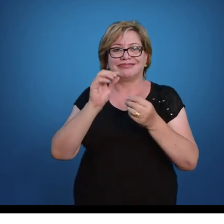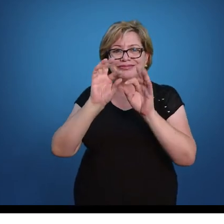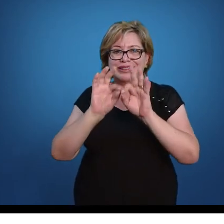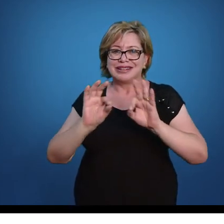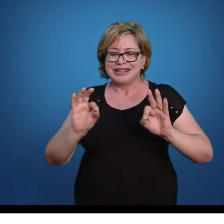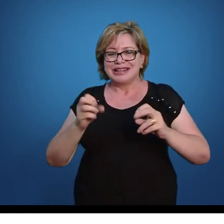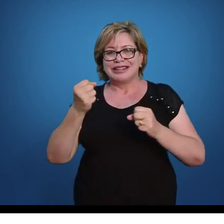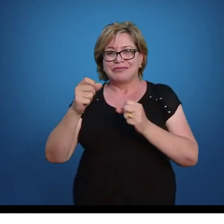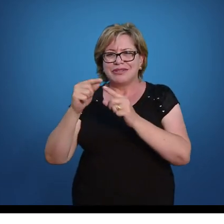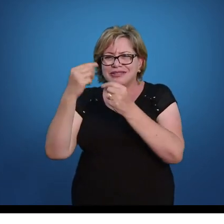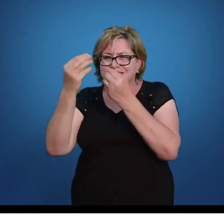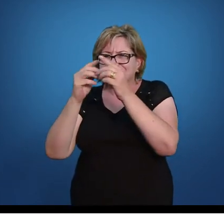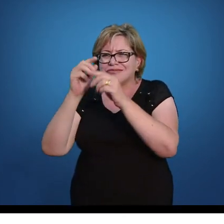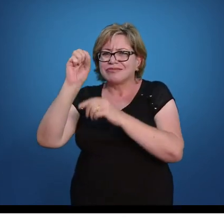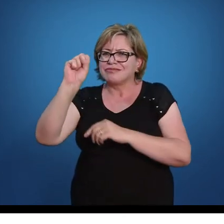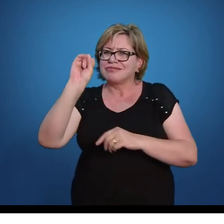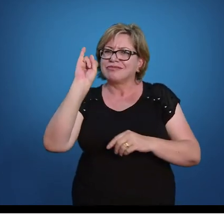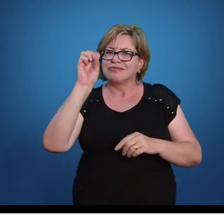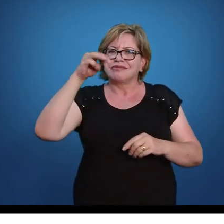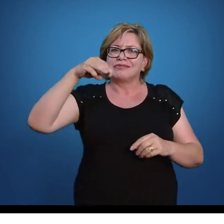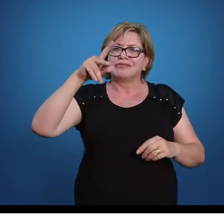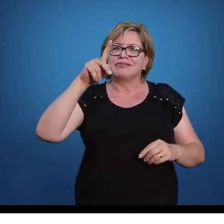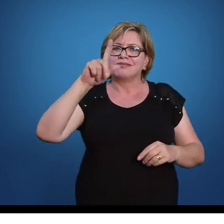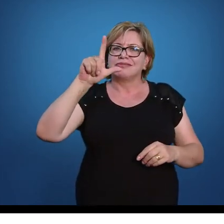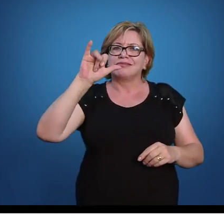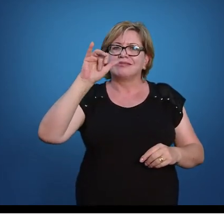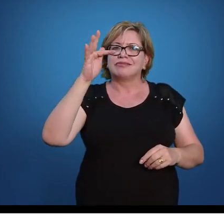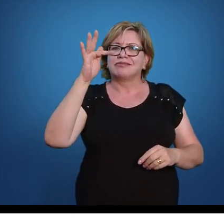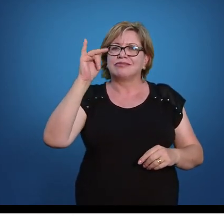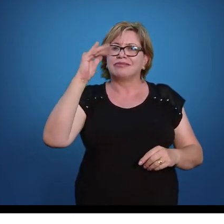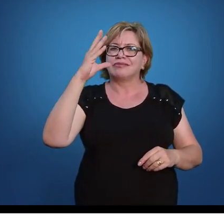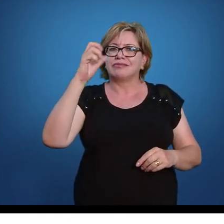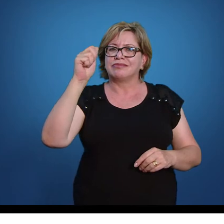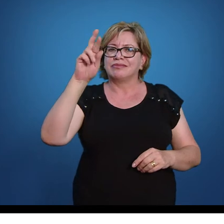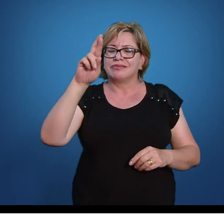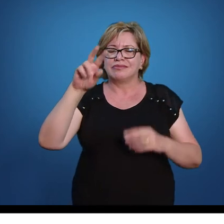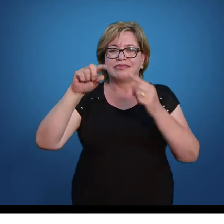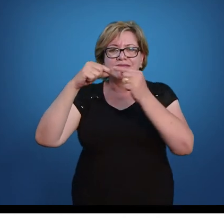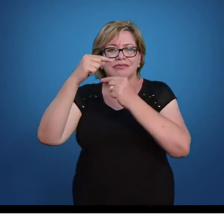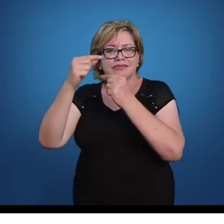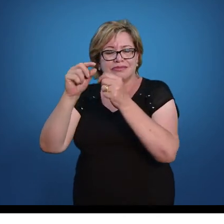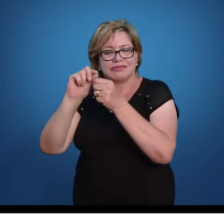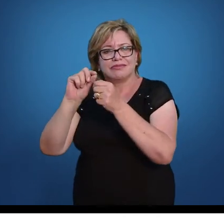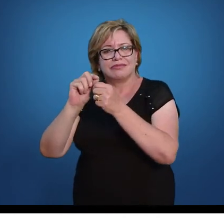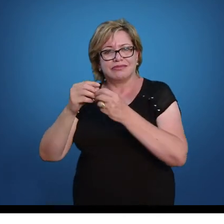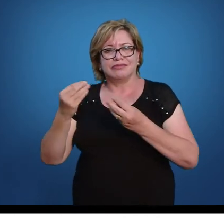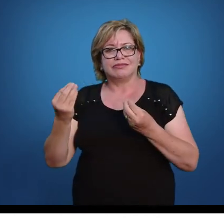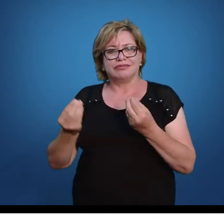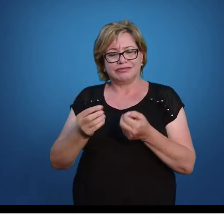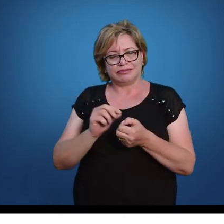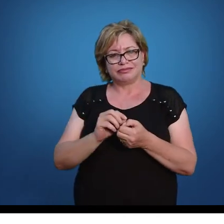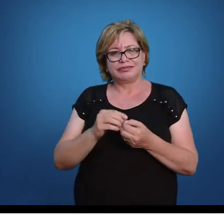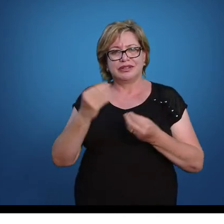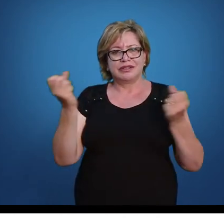efetuar as possíveis simplificações, se for o caso. Aqui eu vou multiplicar primeiro, depois eu efetuo a simplificação.